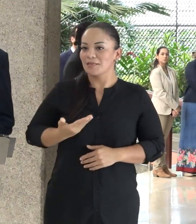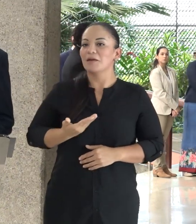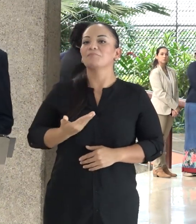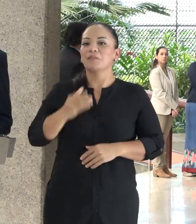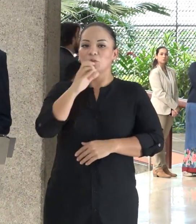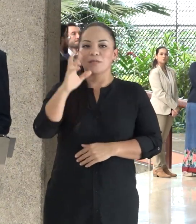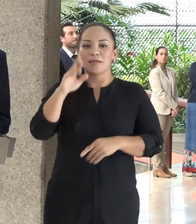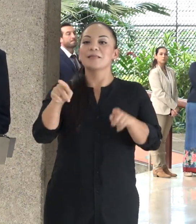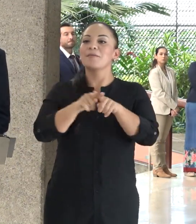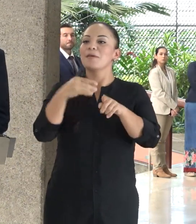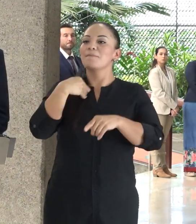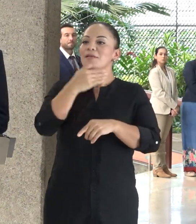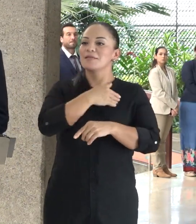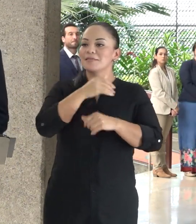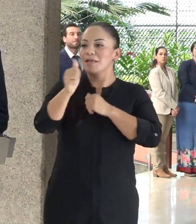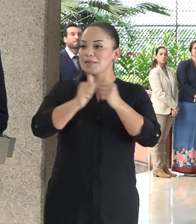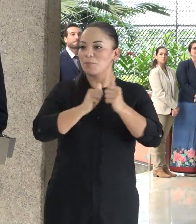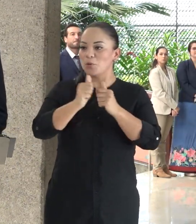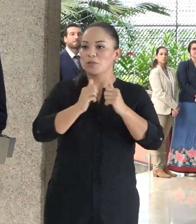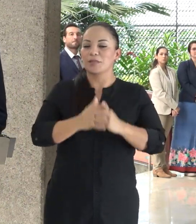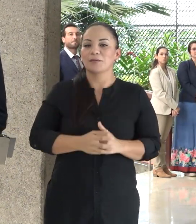y además ministra de Deporte,